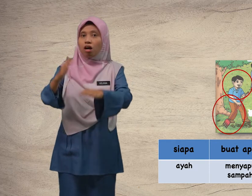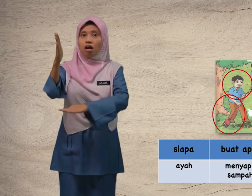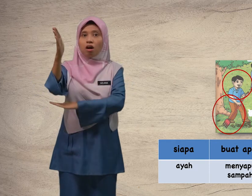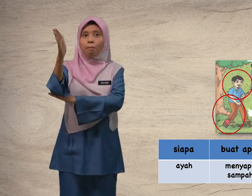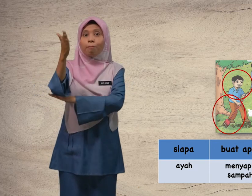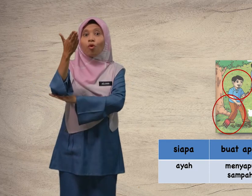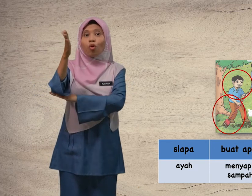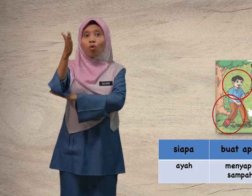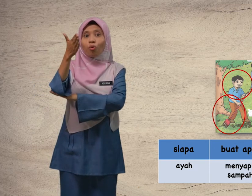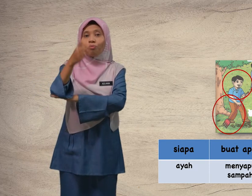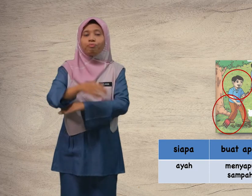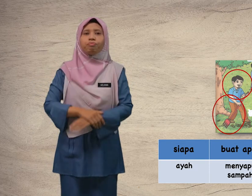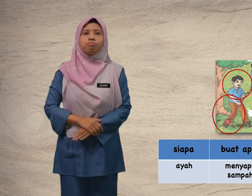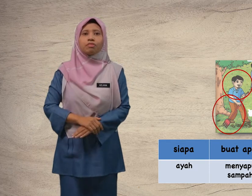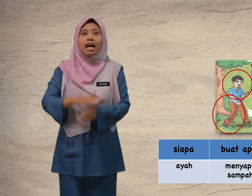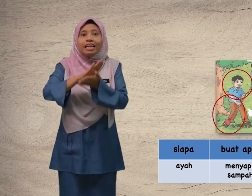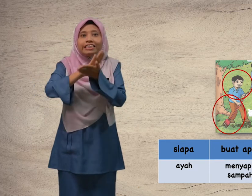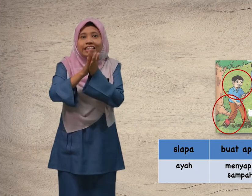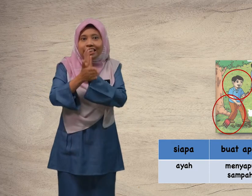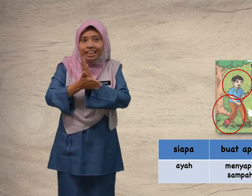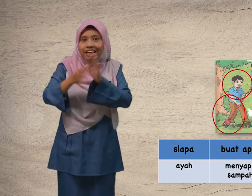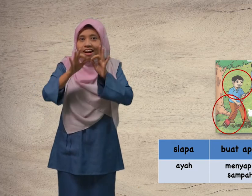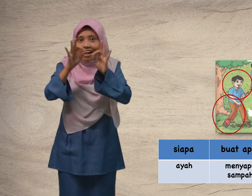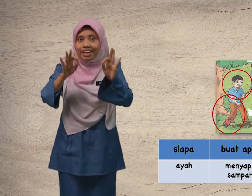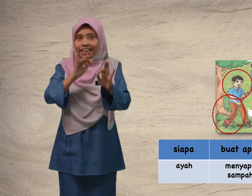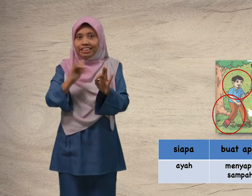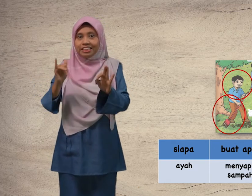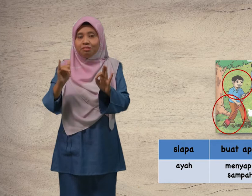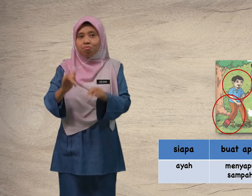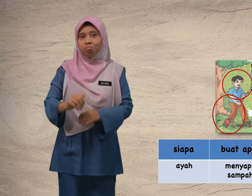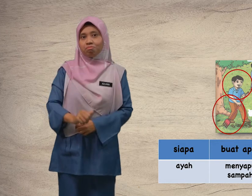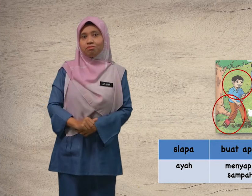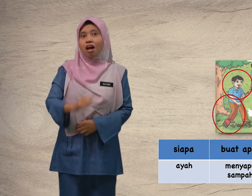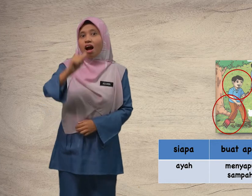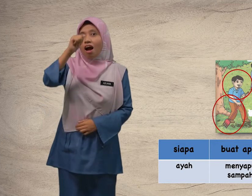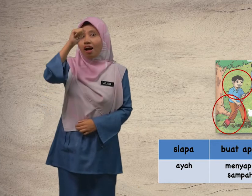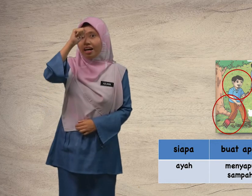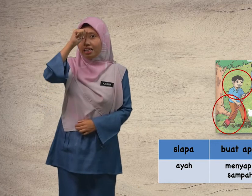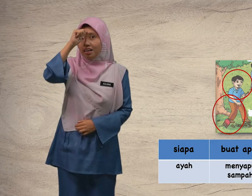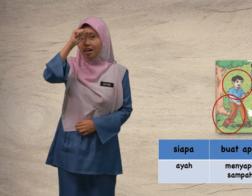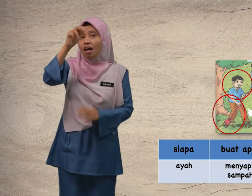pokok. Jadi, ayatnya, ayah